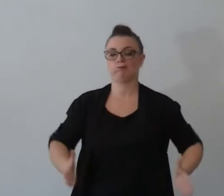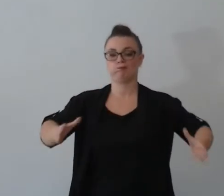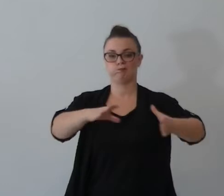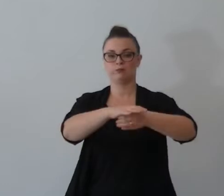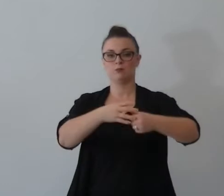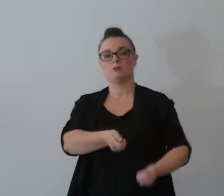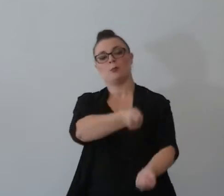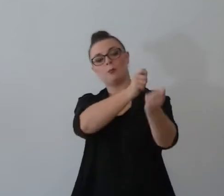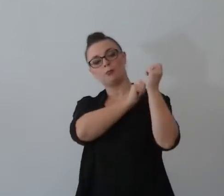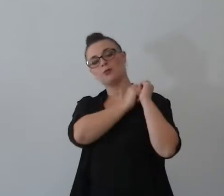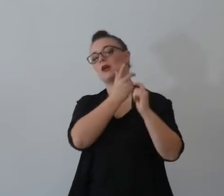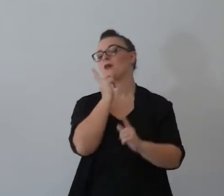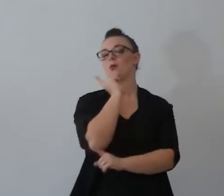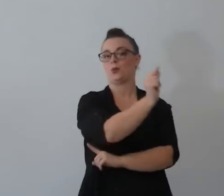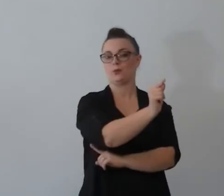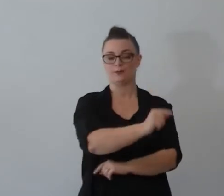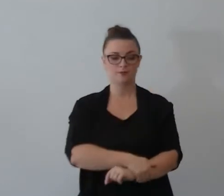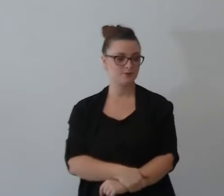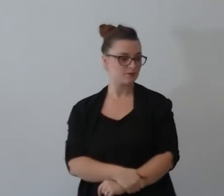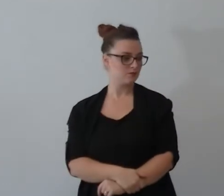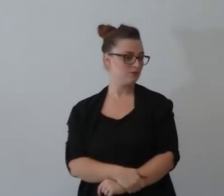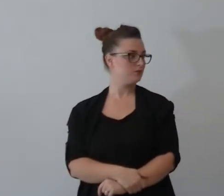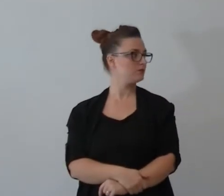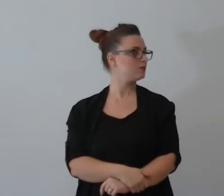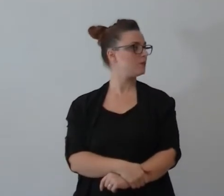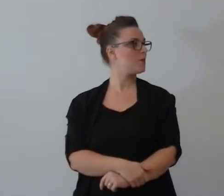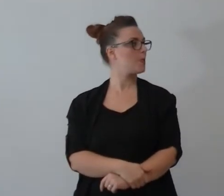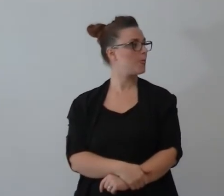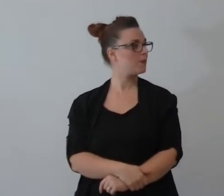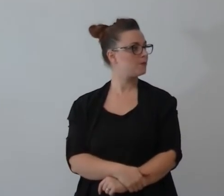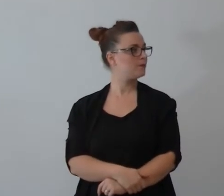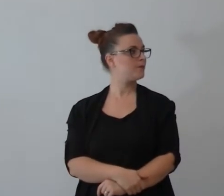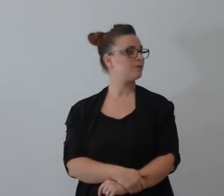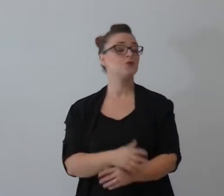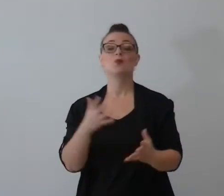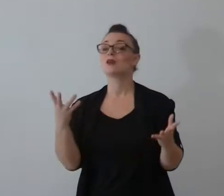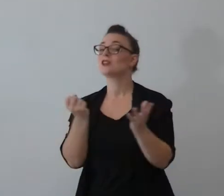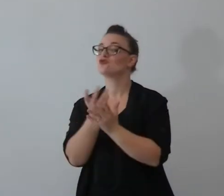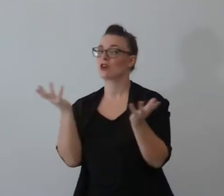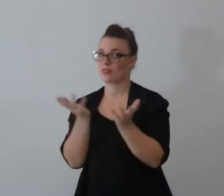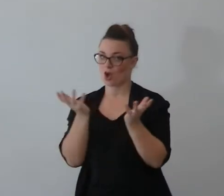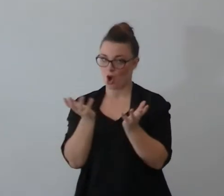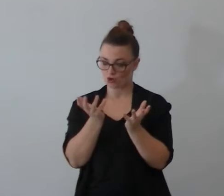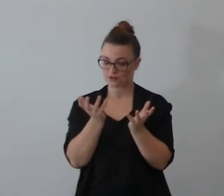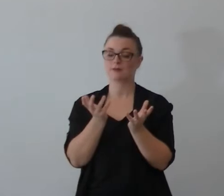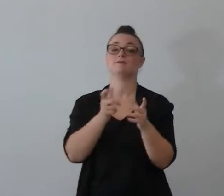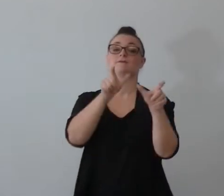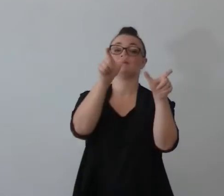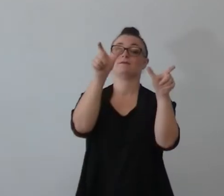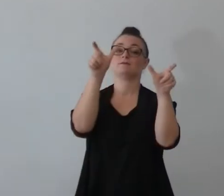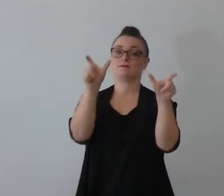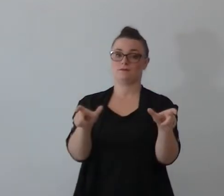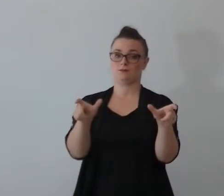abbiamo due personaggi che questa volta sono alzò di Dio soli di